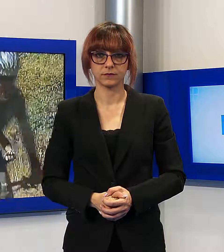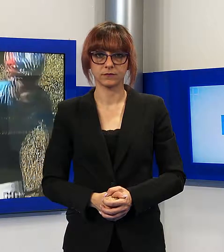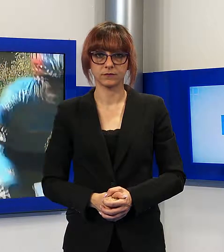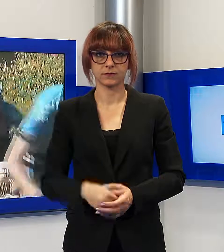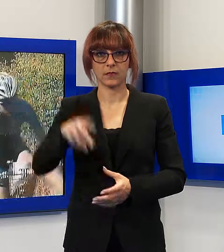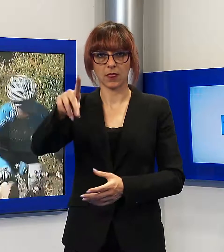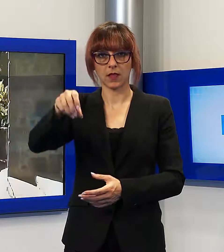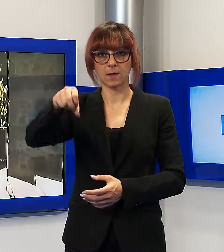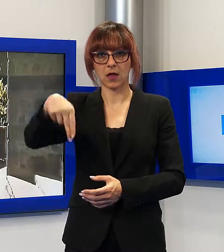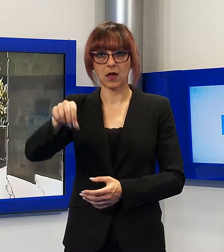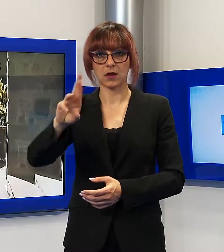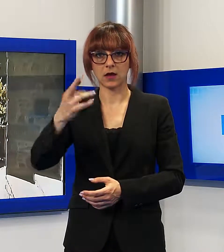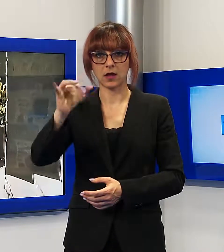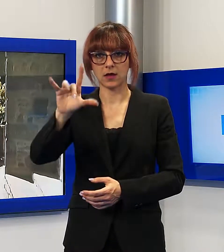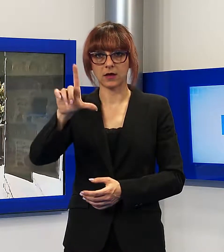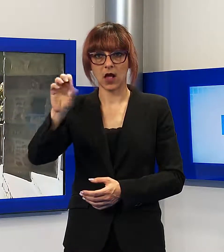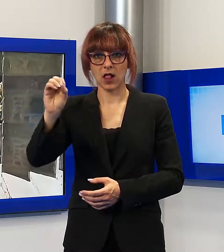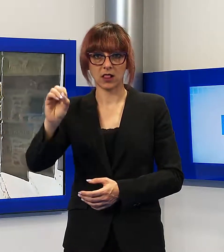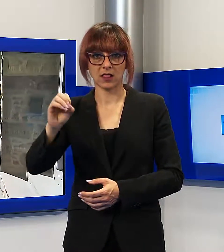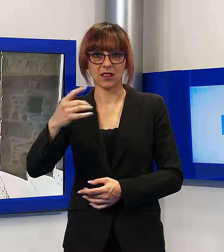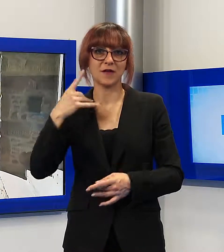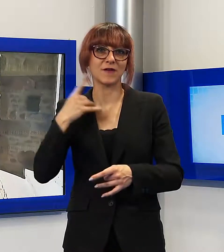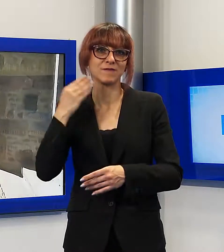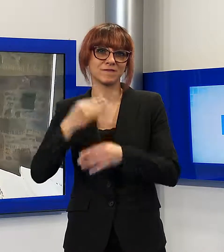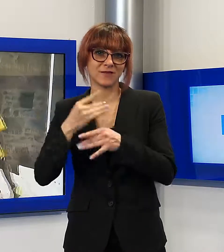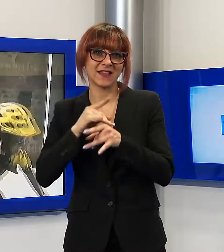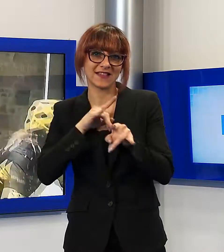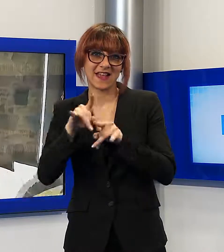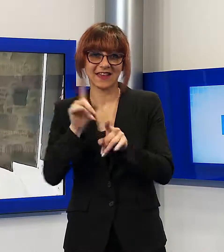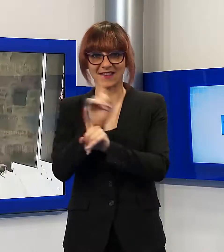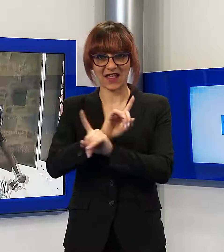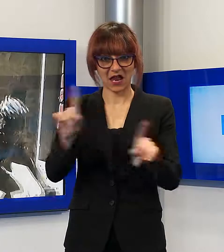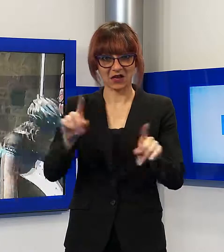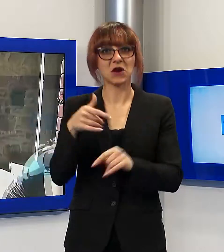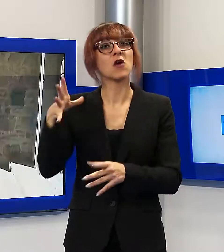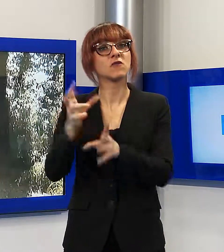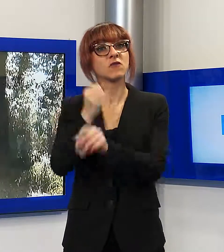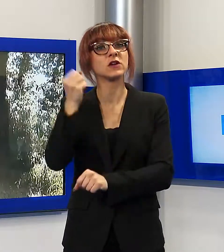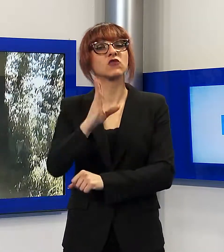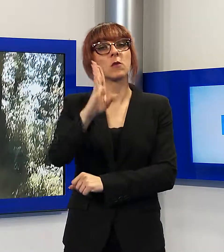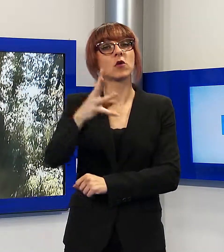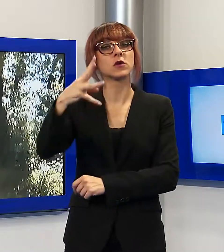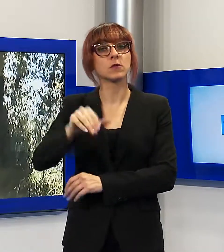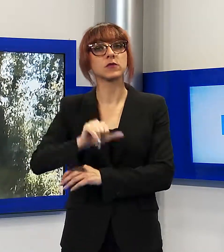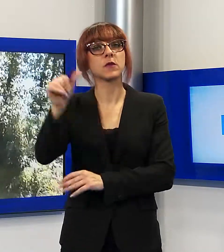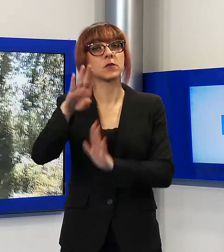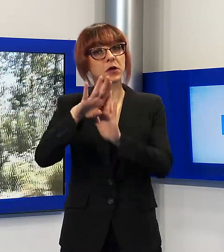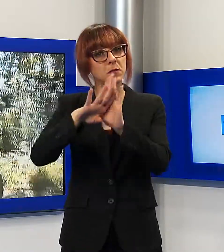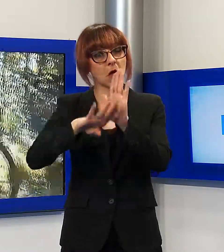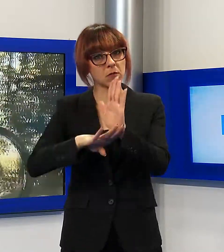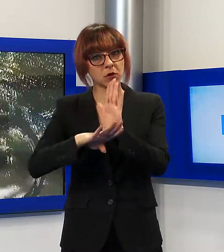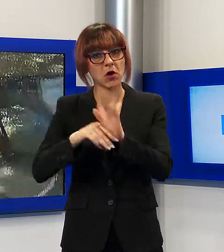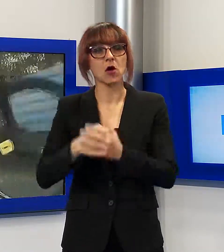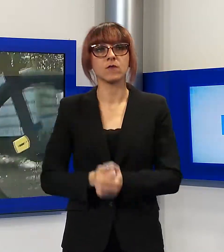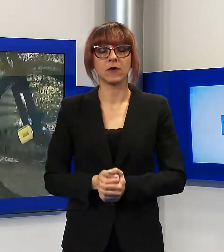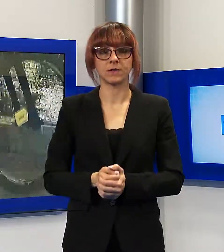Panariello non scherza, lo challenge provinciale, il nipote del celebre comico trionfo a Borgo a Mozzano nella prima delle quattro prove in calendario, in campo